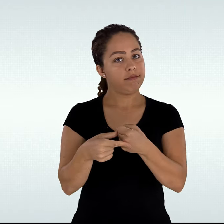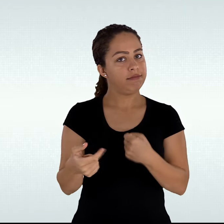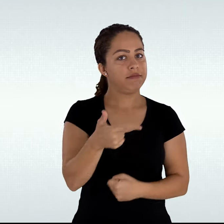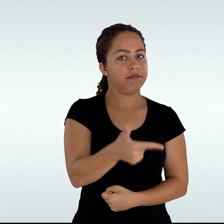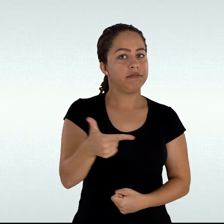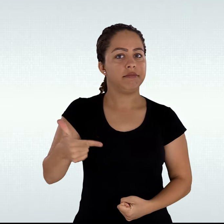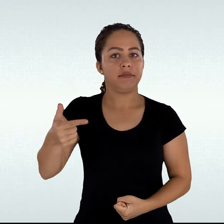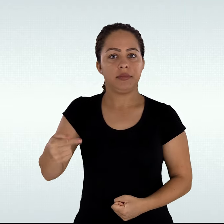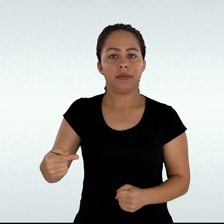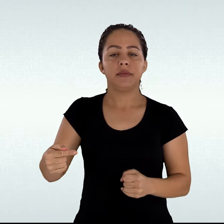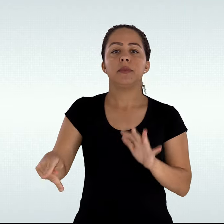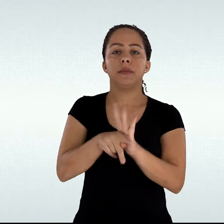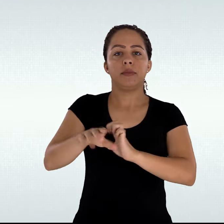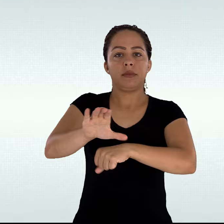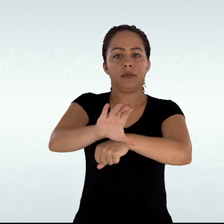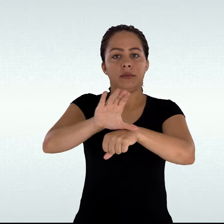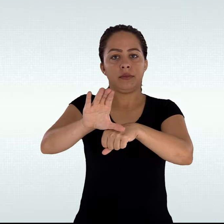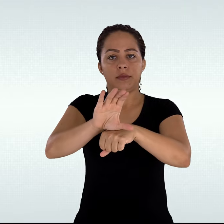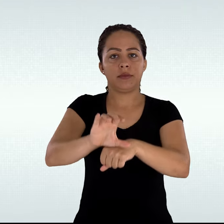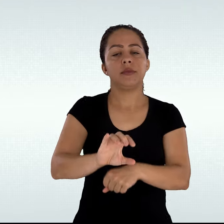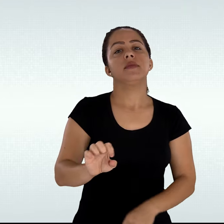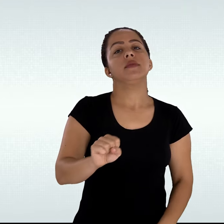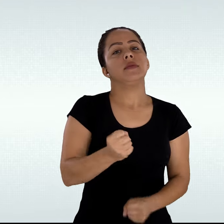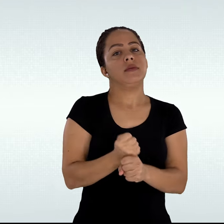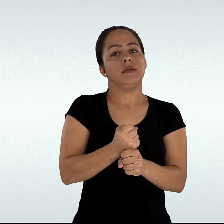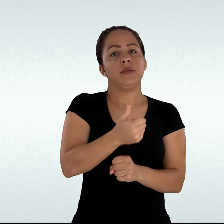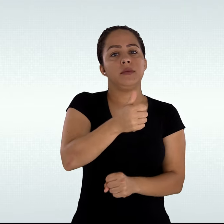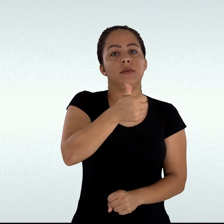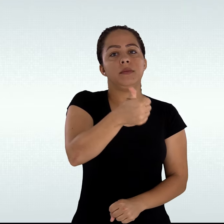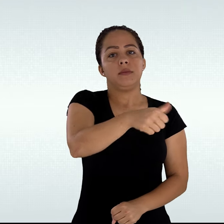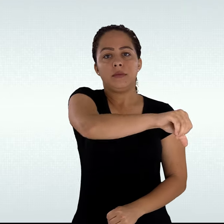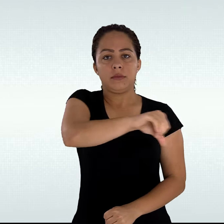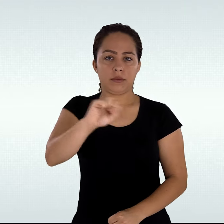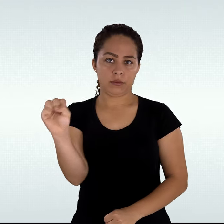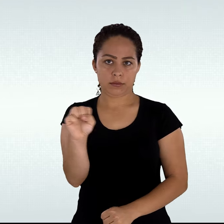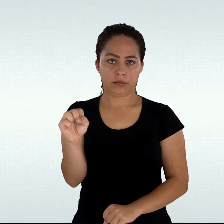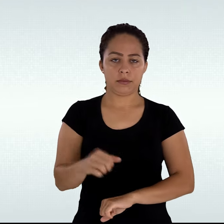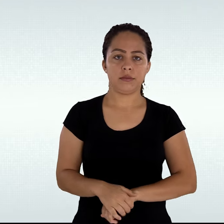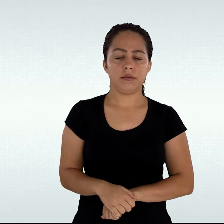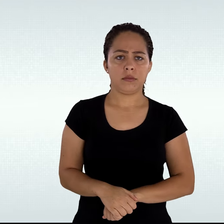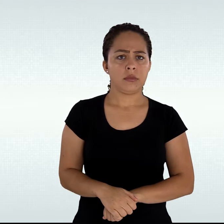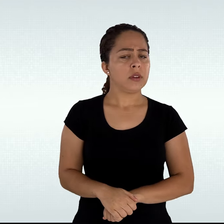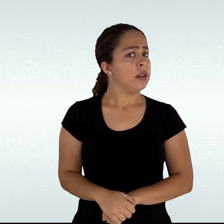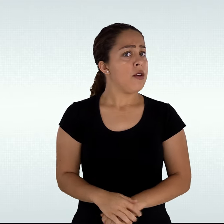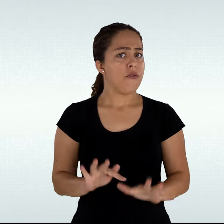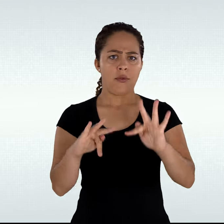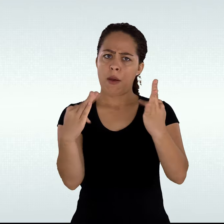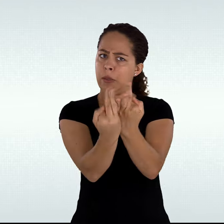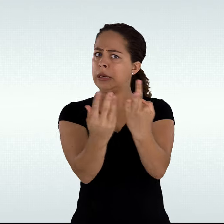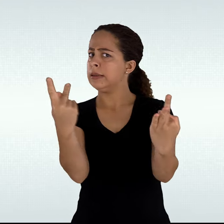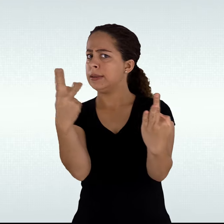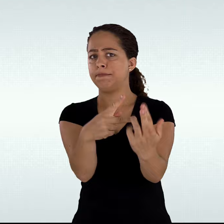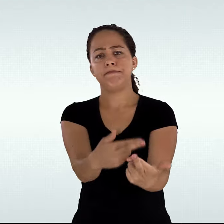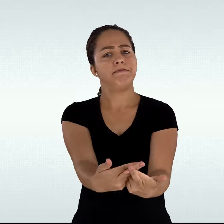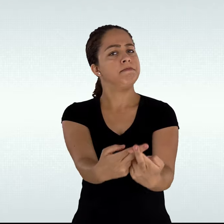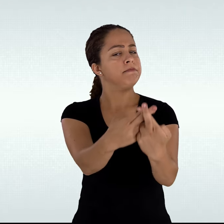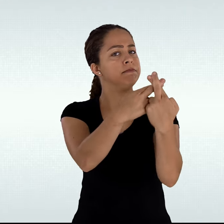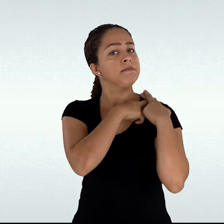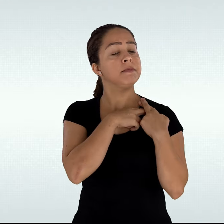Artigo 227 da Constituição Federal de 1988 É dever da família, da sociedade e do